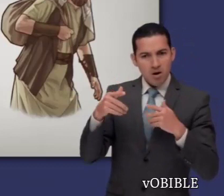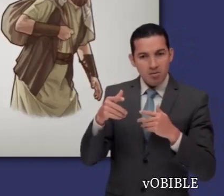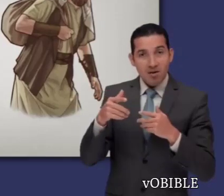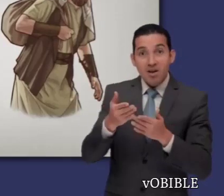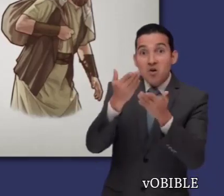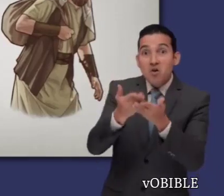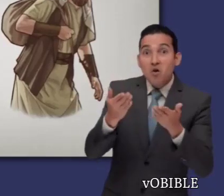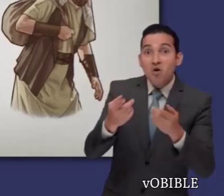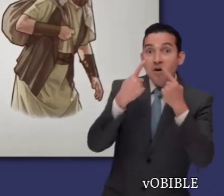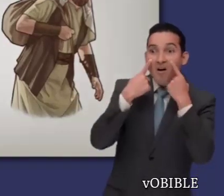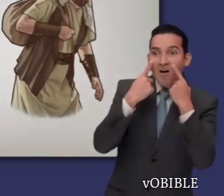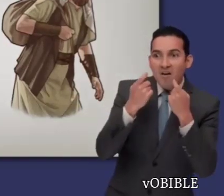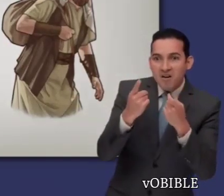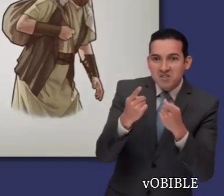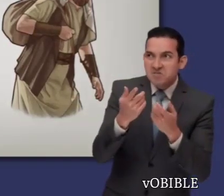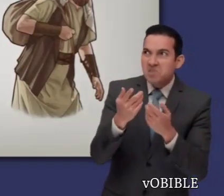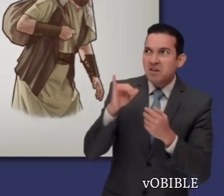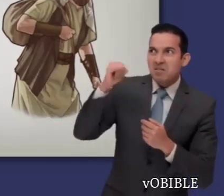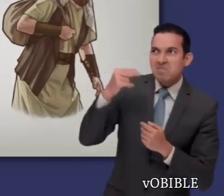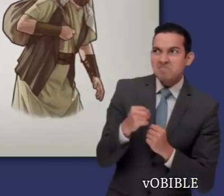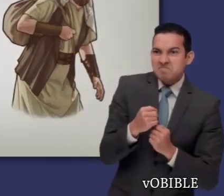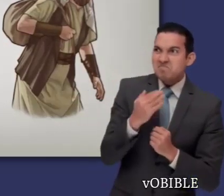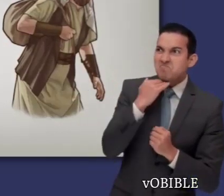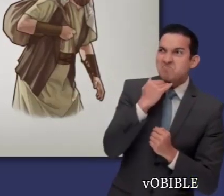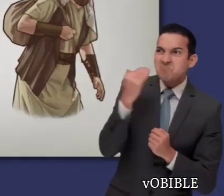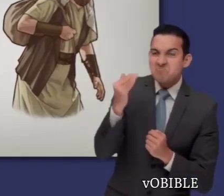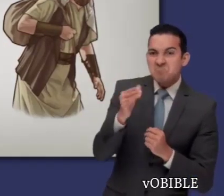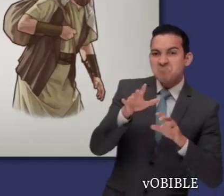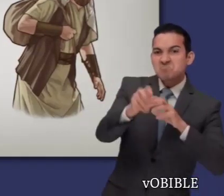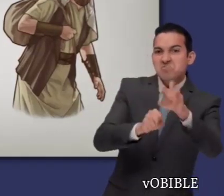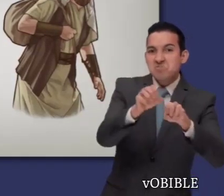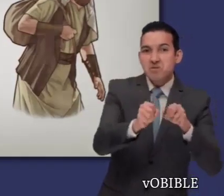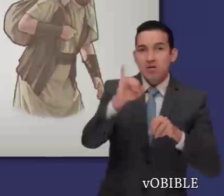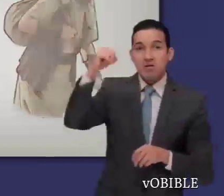fue ejecutado por su desobediencia, falta de fe y codicia.